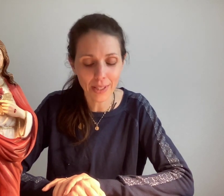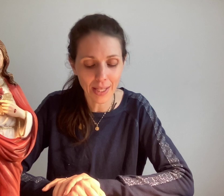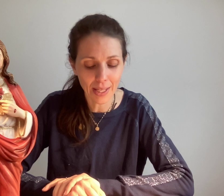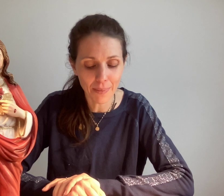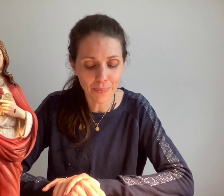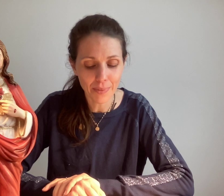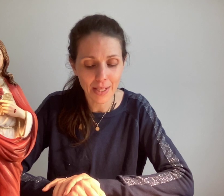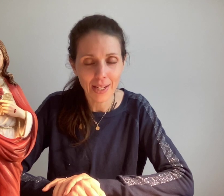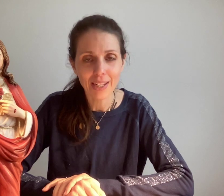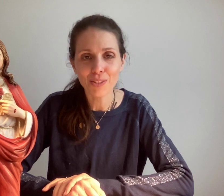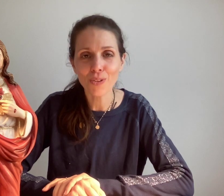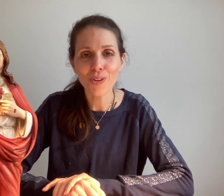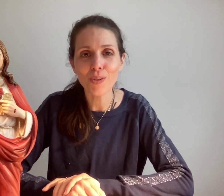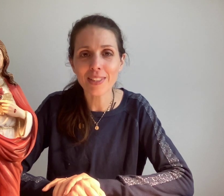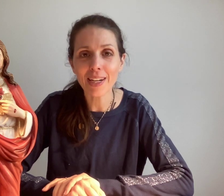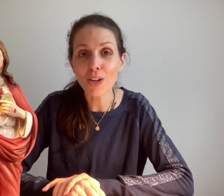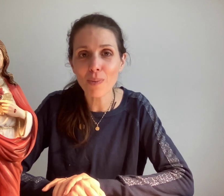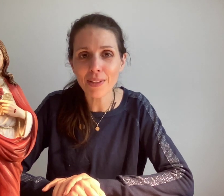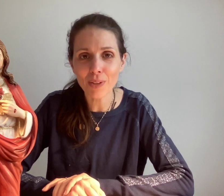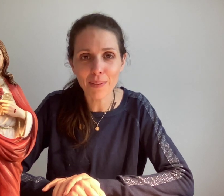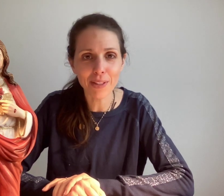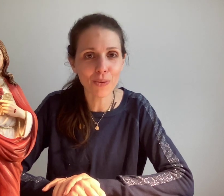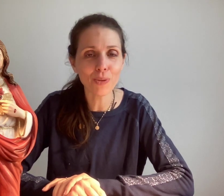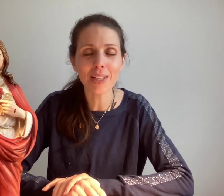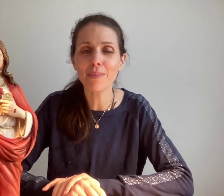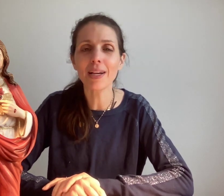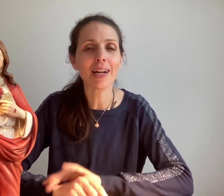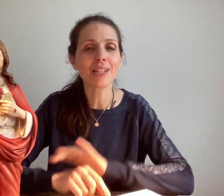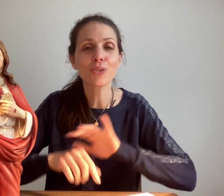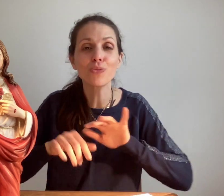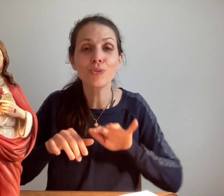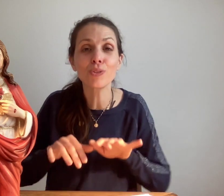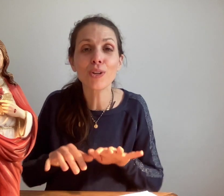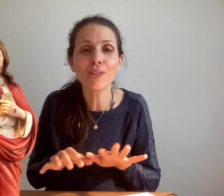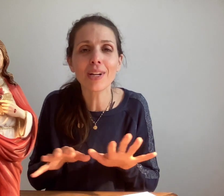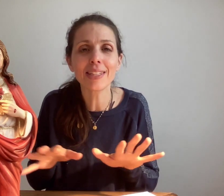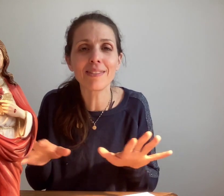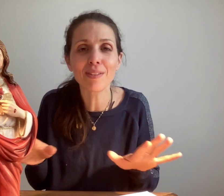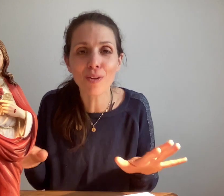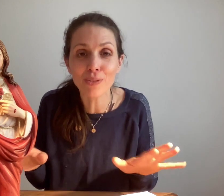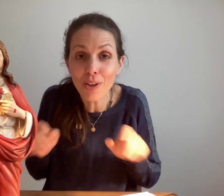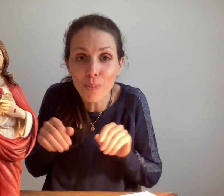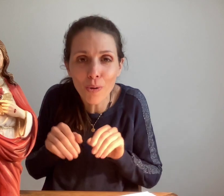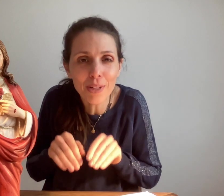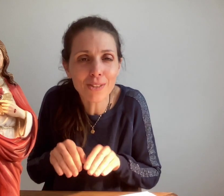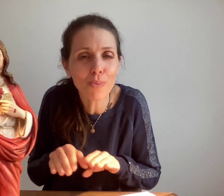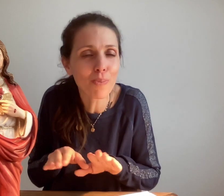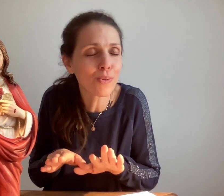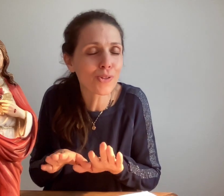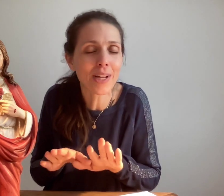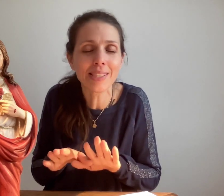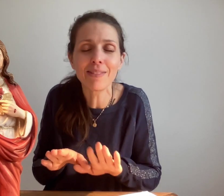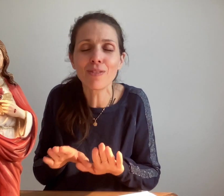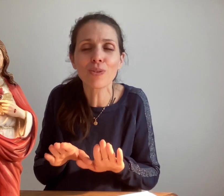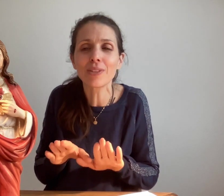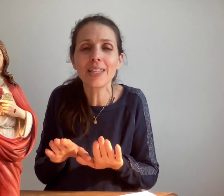créée. Donc Louisa, comme à son habitude, elle se fusionne dans la divine volonté. En premier, elle se plonge dans la divine volonté,